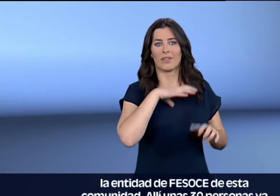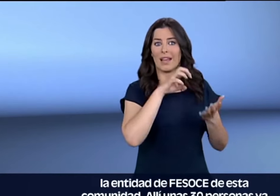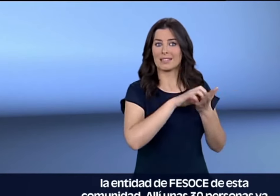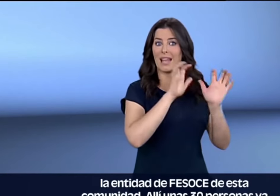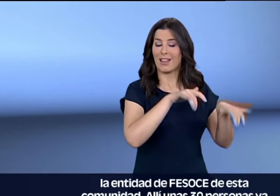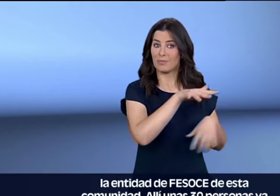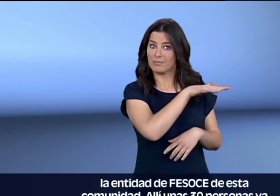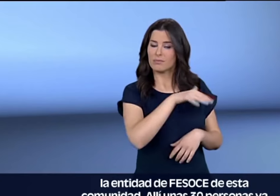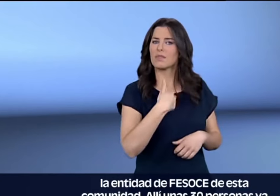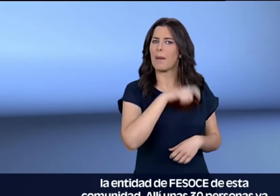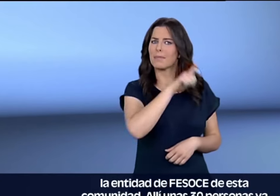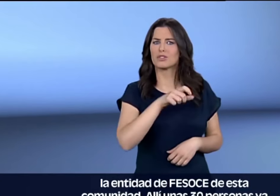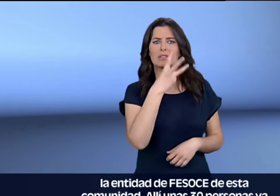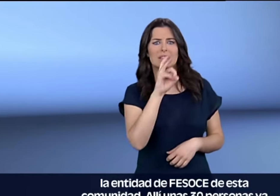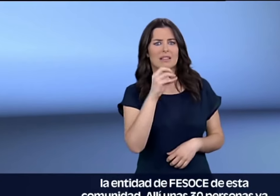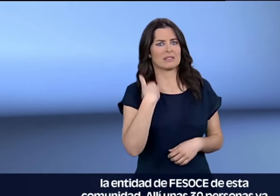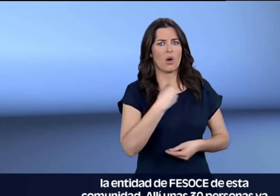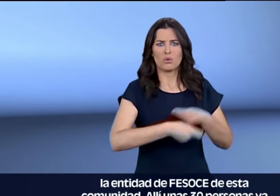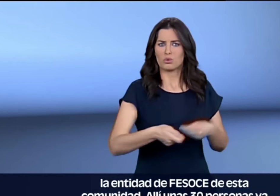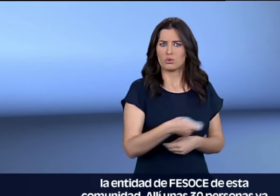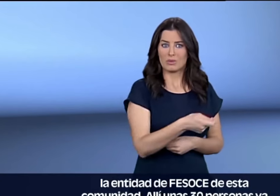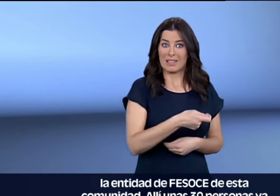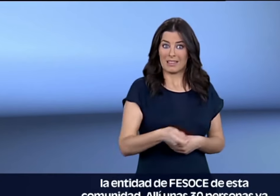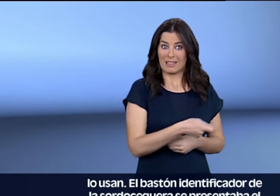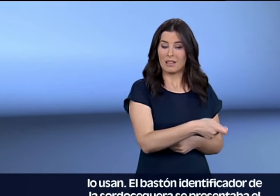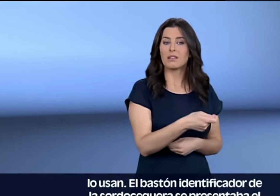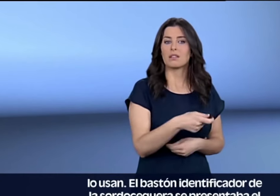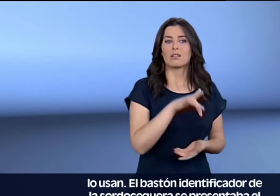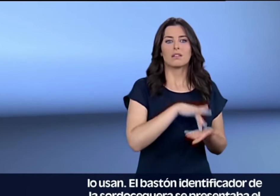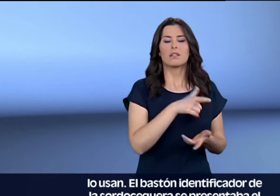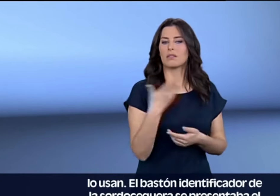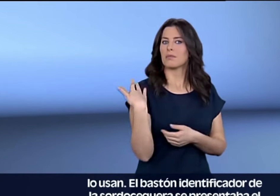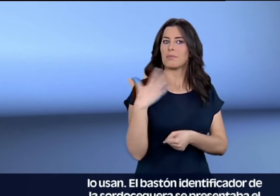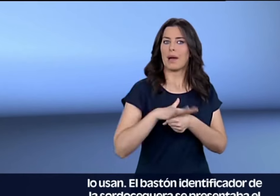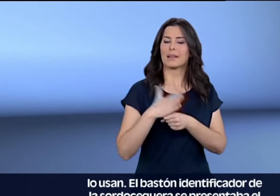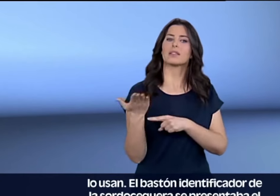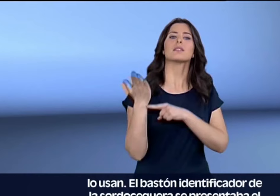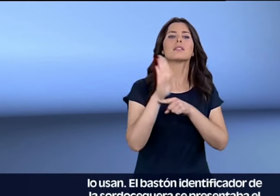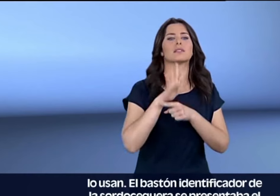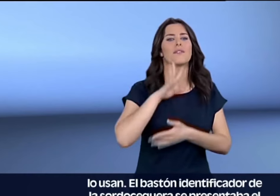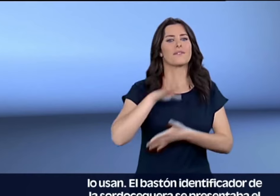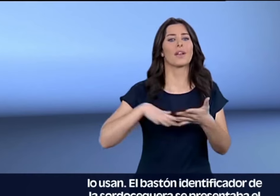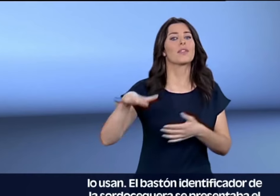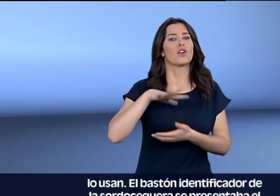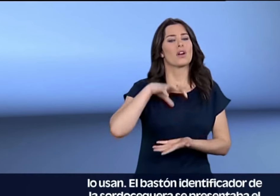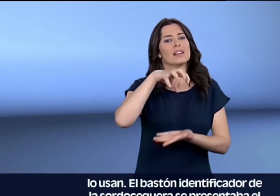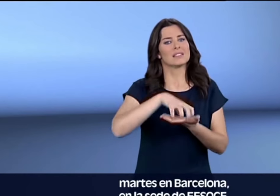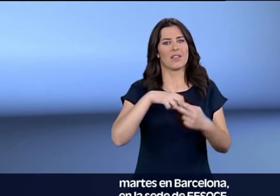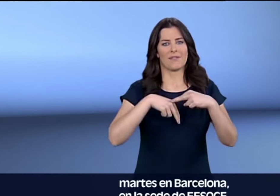FESOCE de esta comunidad. Allí unas 30 personas ya lo usan. El bastón identificador de la sordoceguera se presentaba el